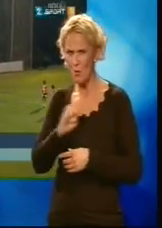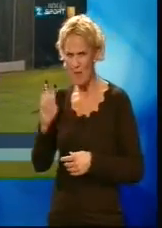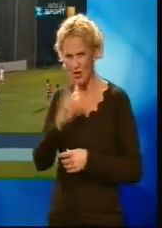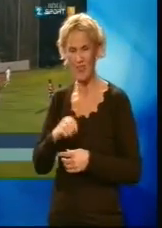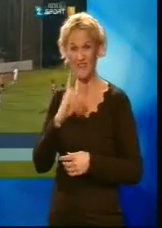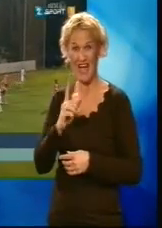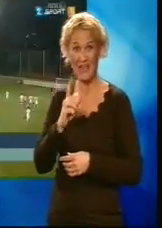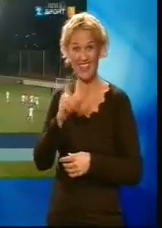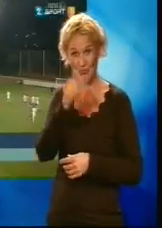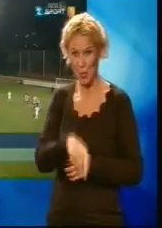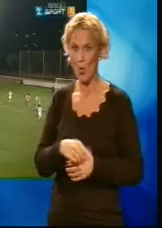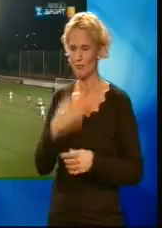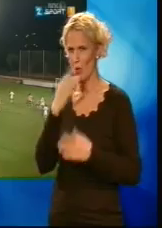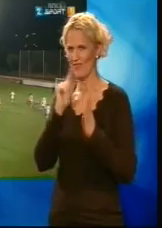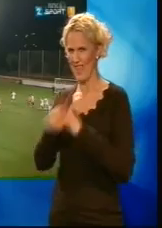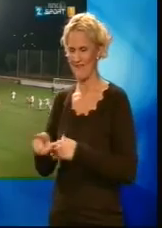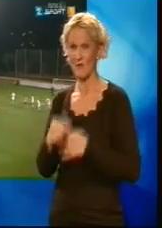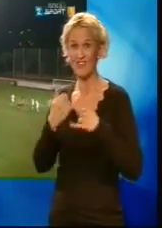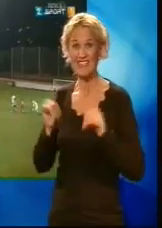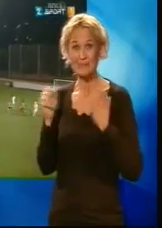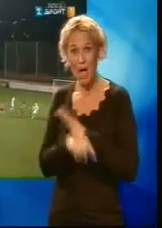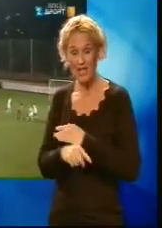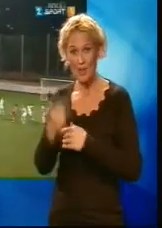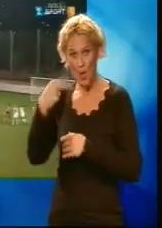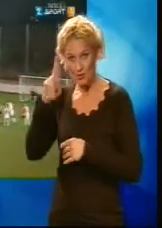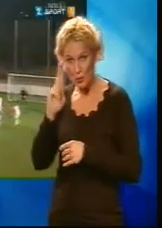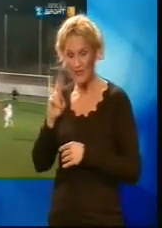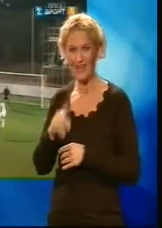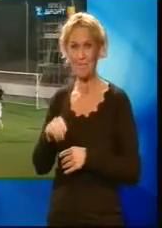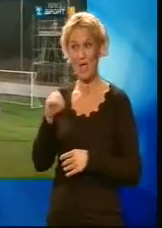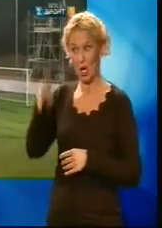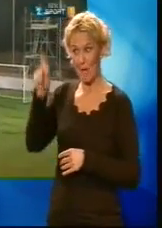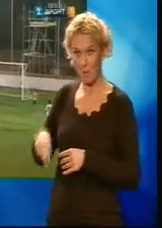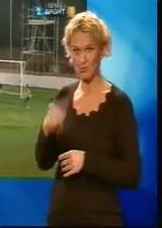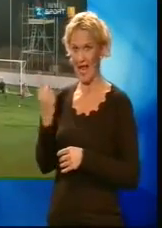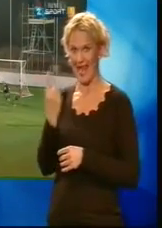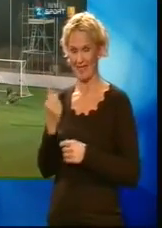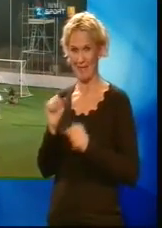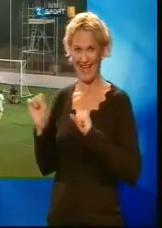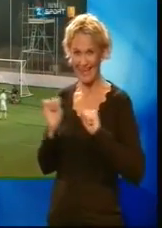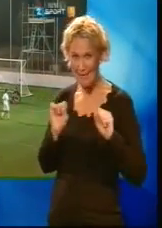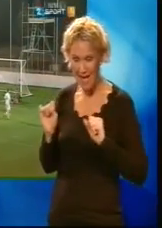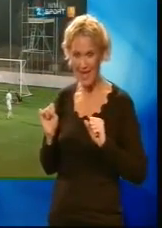for godt treff. Fri spark til Ålesund. Kristian Myklebust er alene med keeper og utligner.